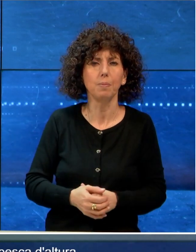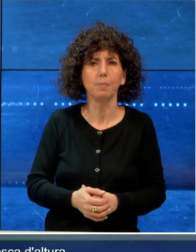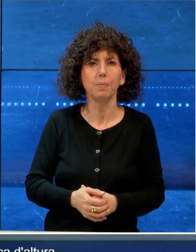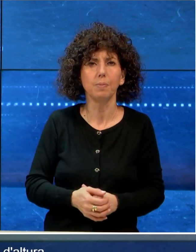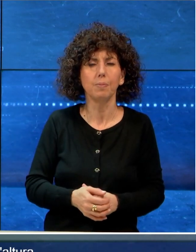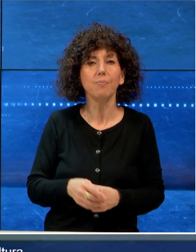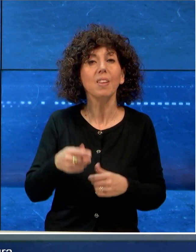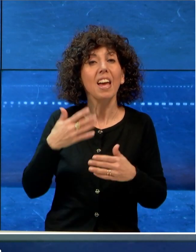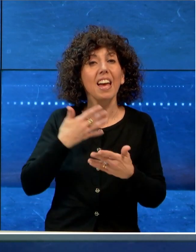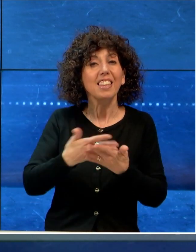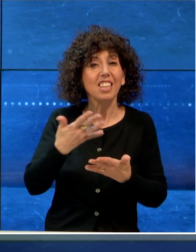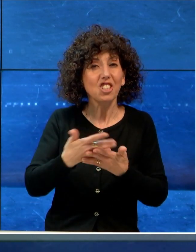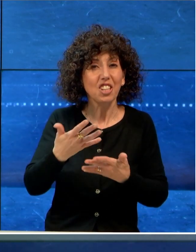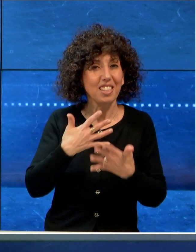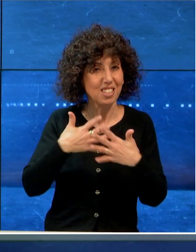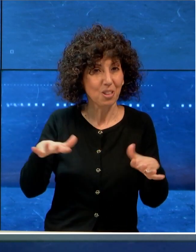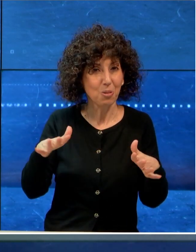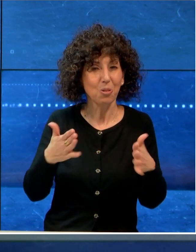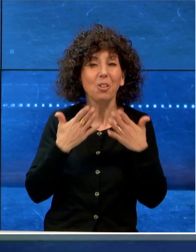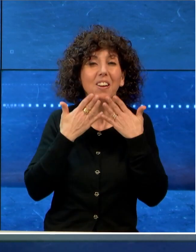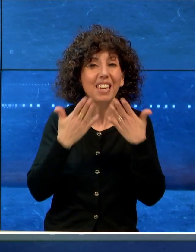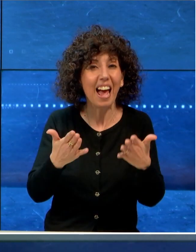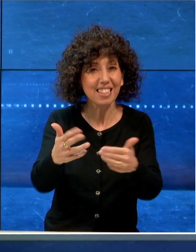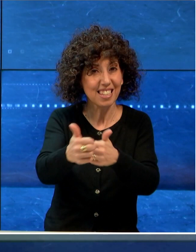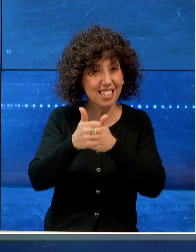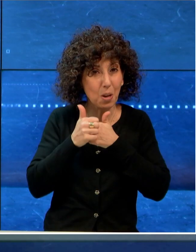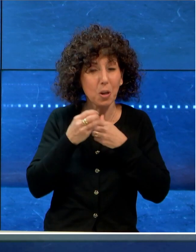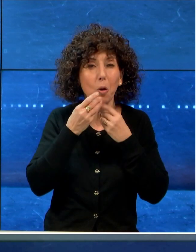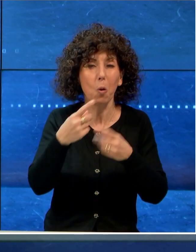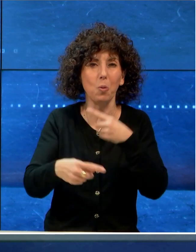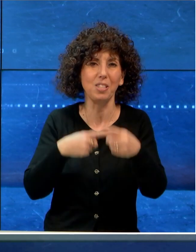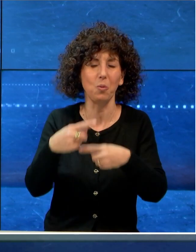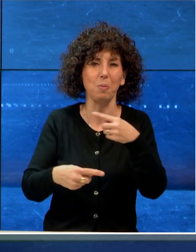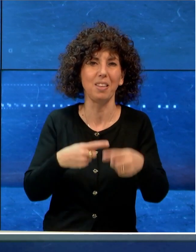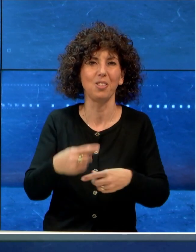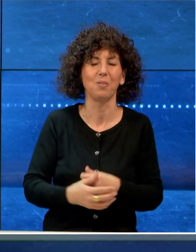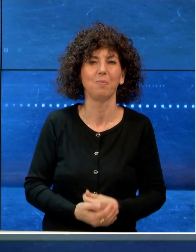E con il TGLIS è tutto, grazie per averci seguito, buon proseguimento.